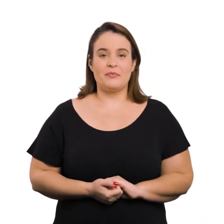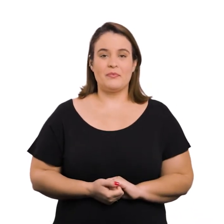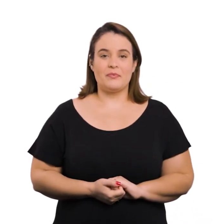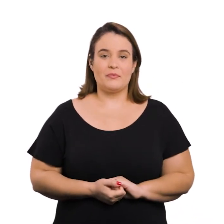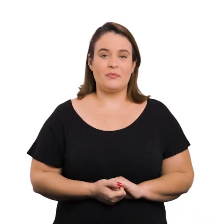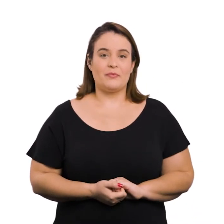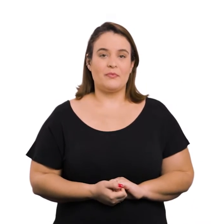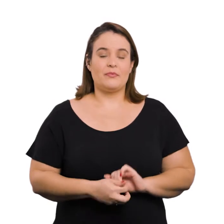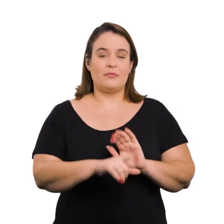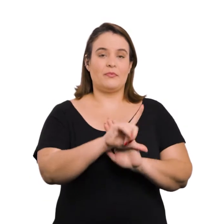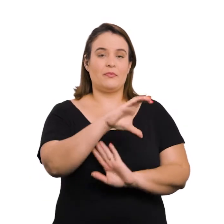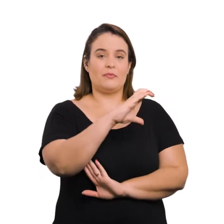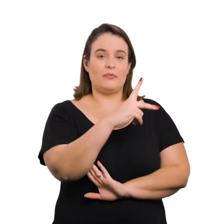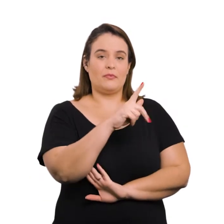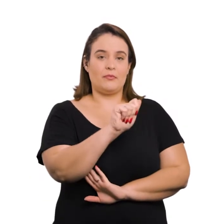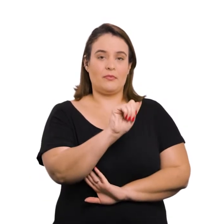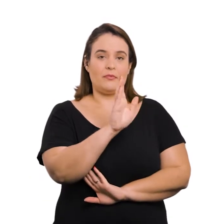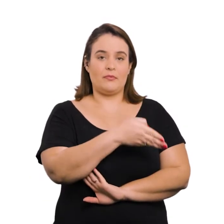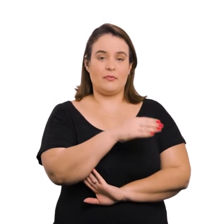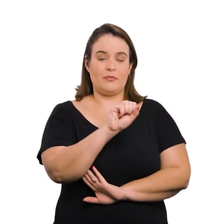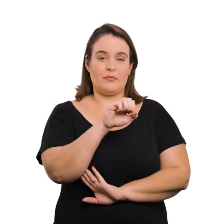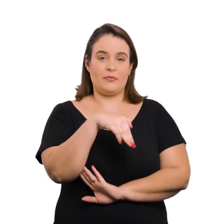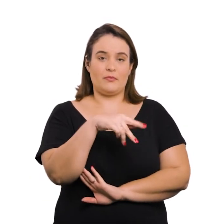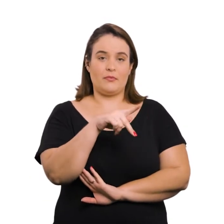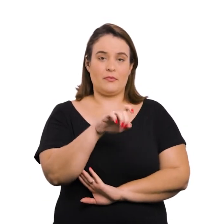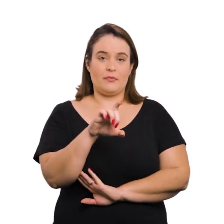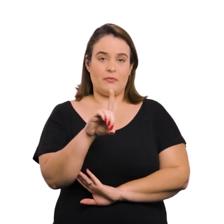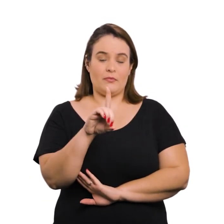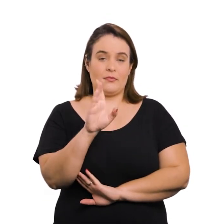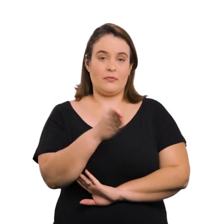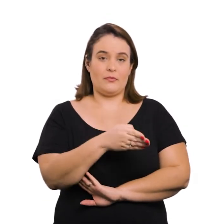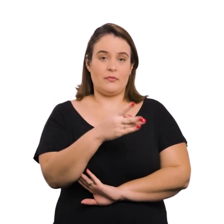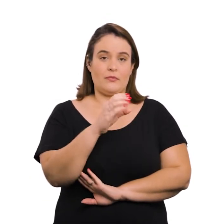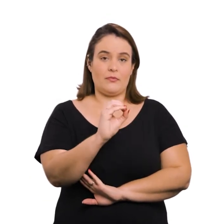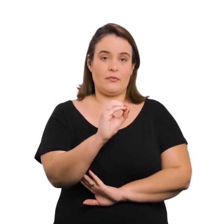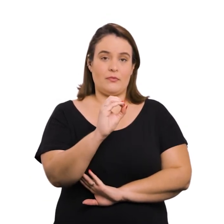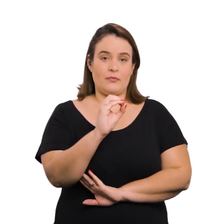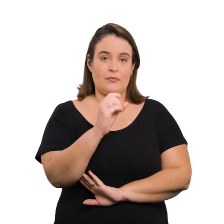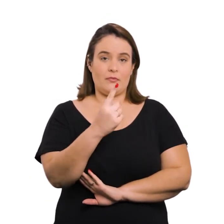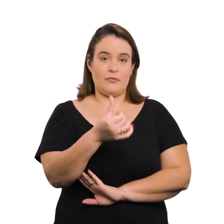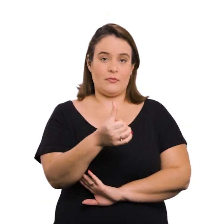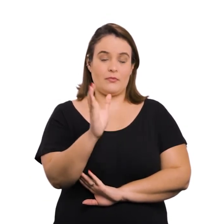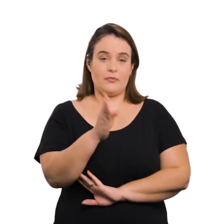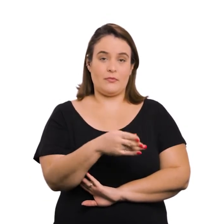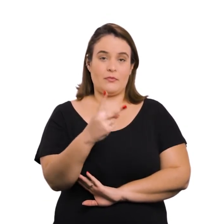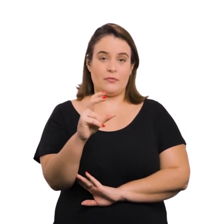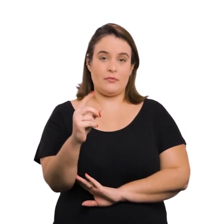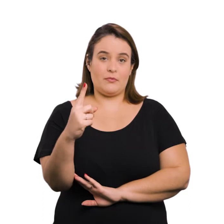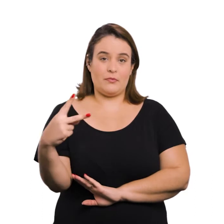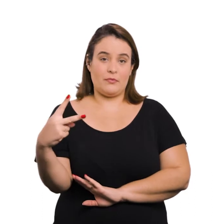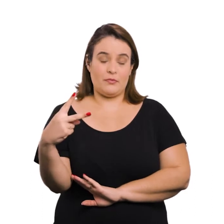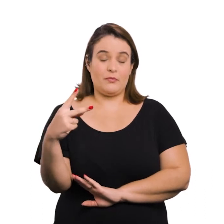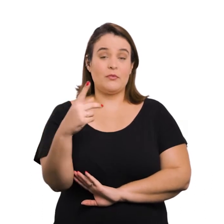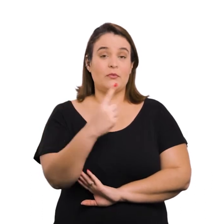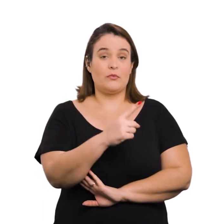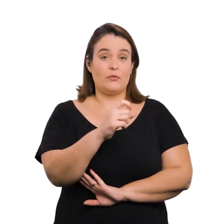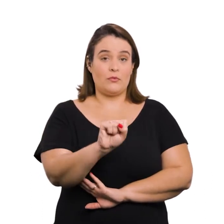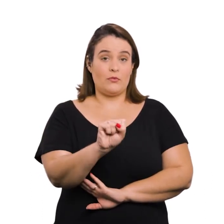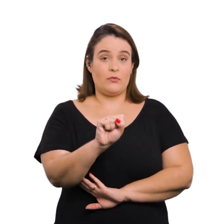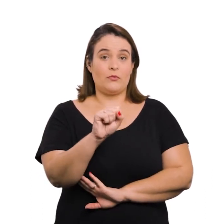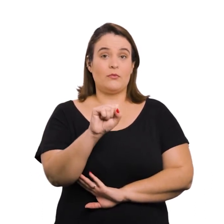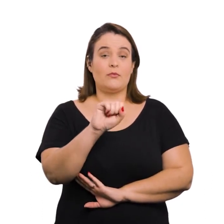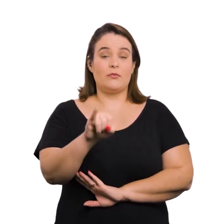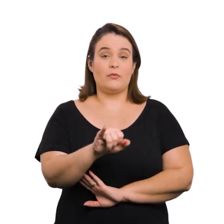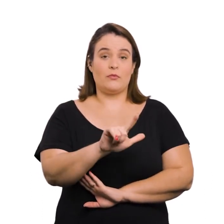providências. Resolução CPA, barra, SMPED, barra, 016, barra, de